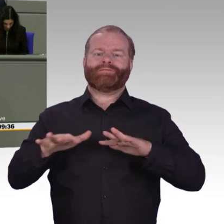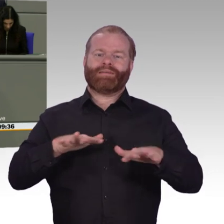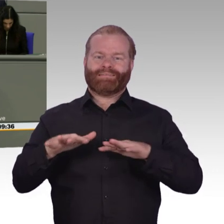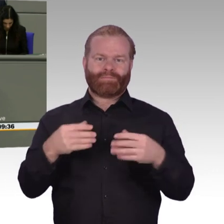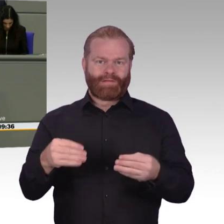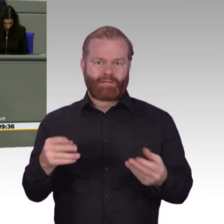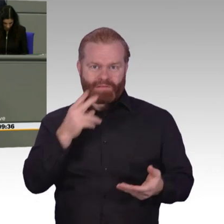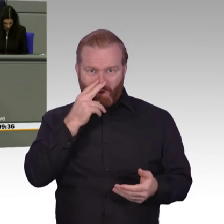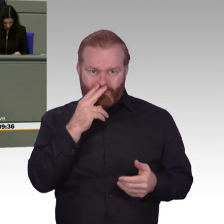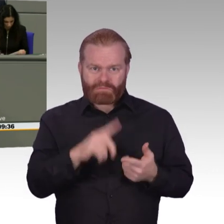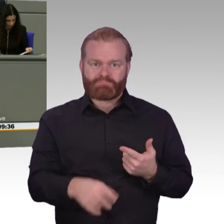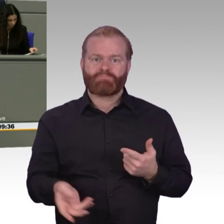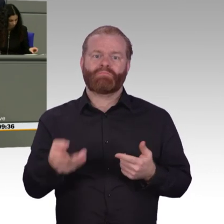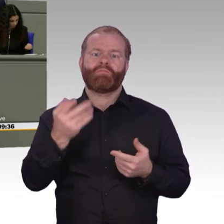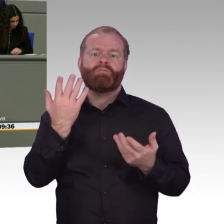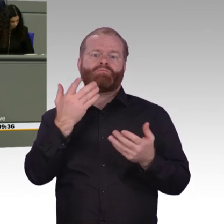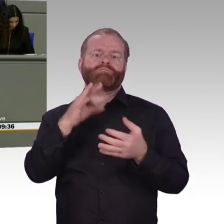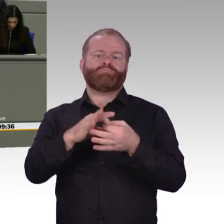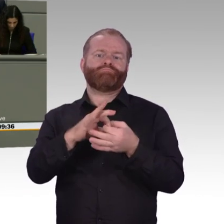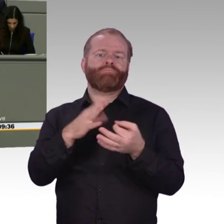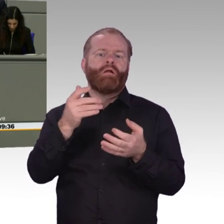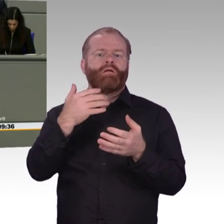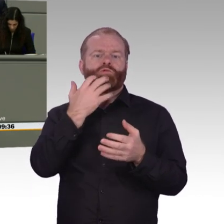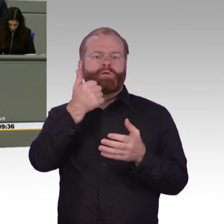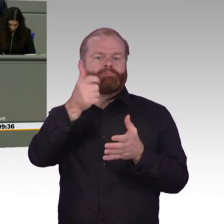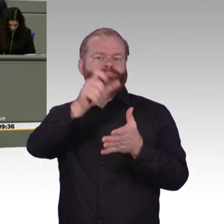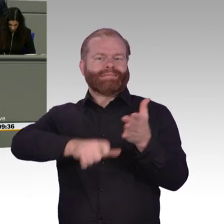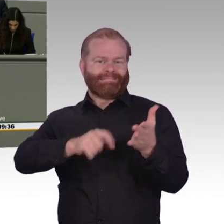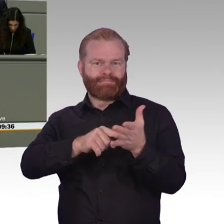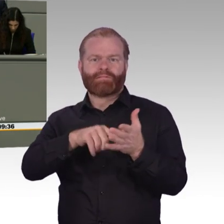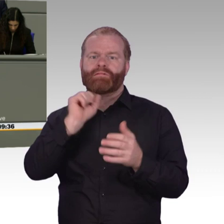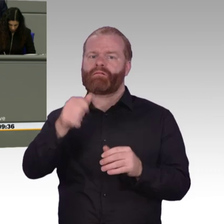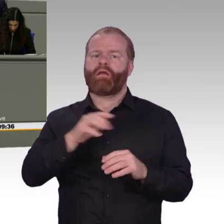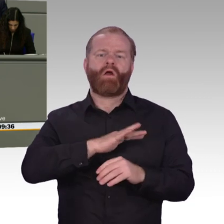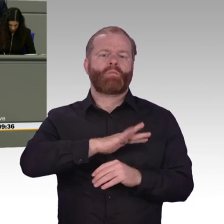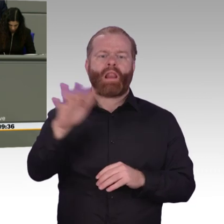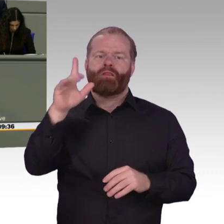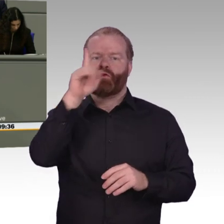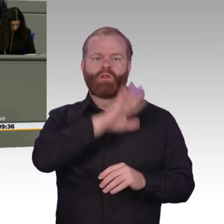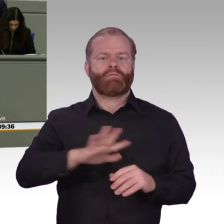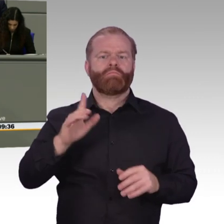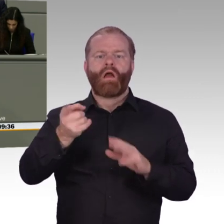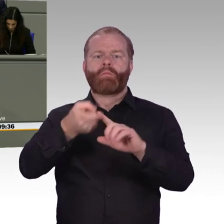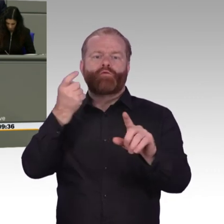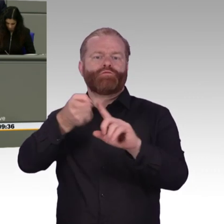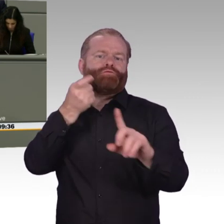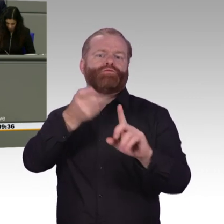Initiative? Wann kommt das? Wann ist das durch? Vielen Dank. Also, Ihr Strategiepapier, ich habe es übrigens falsch gesagt, ist nicht